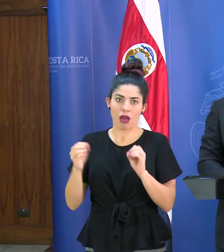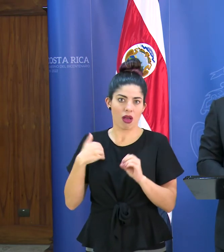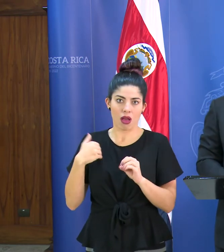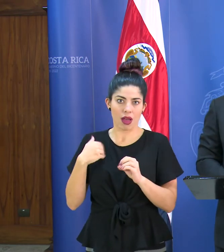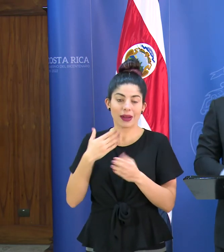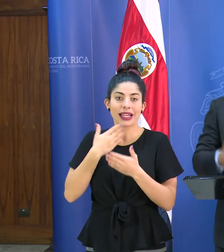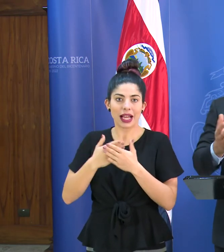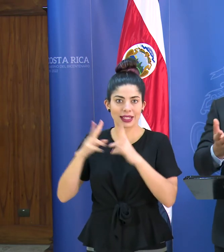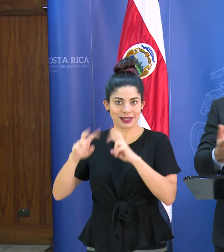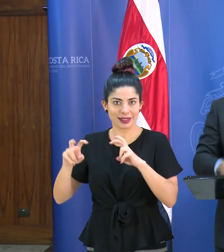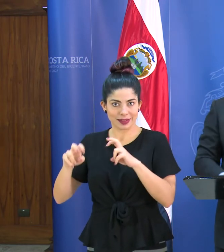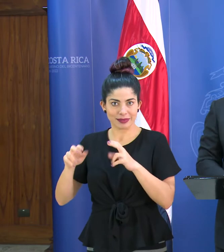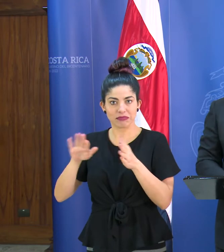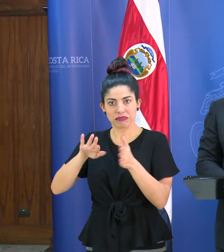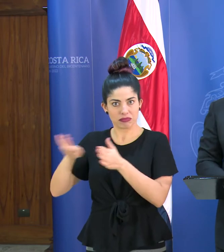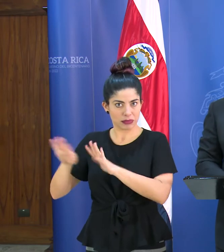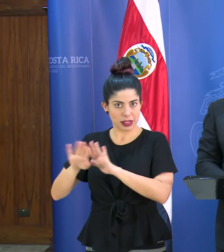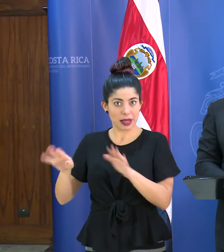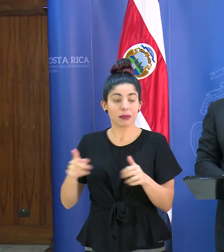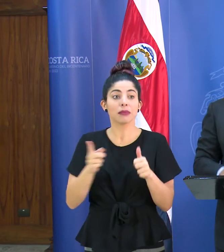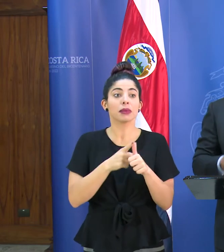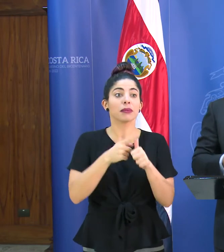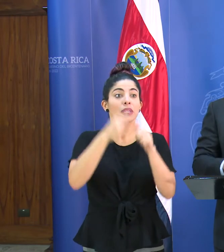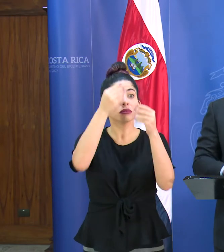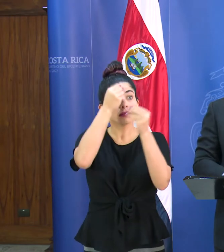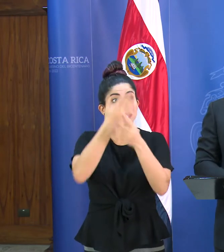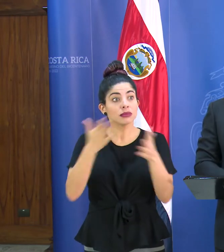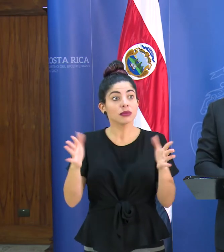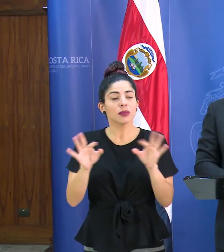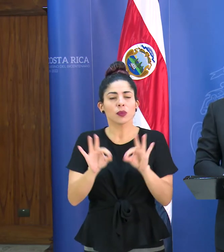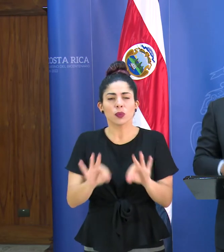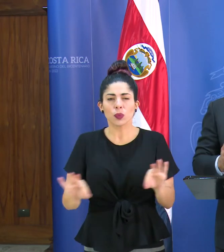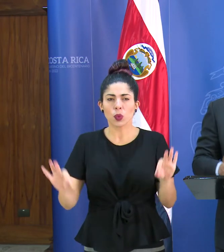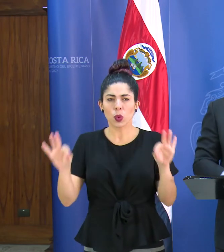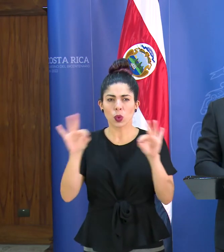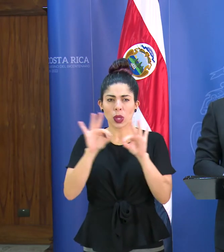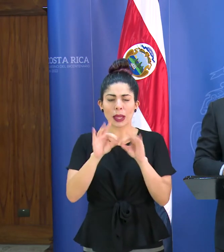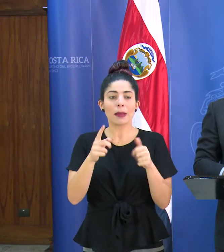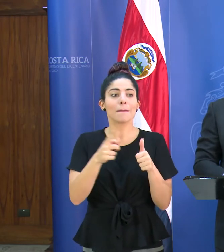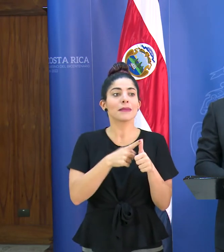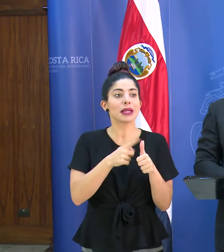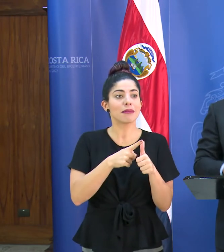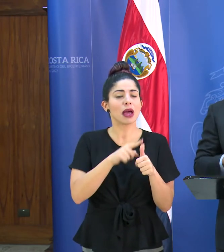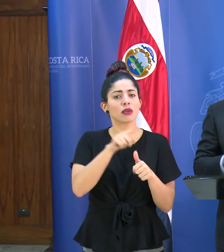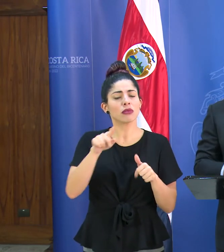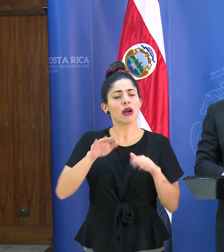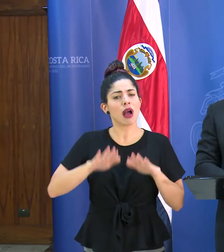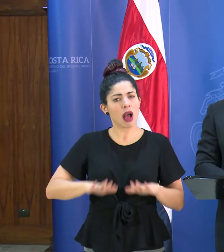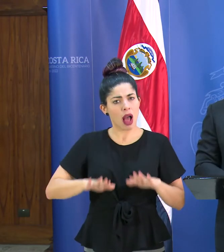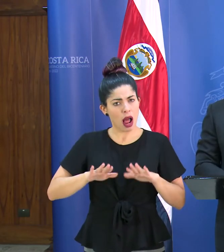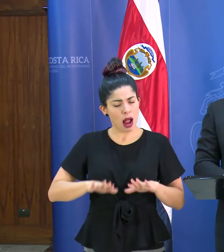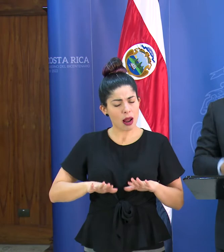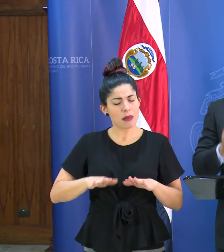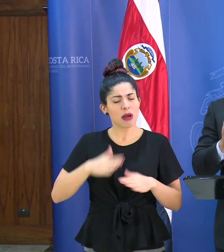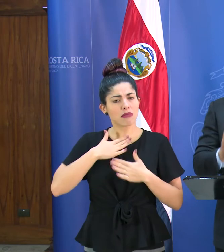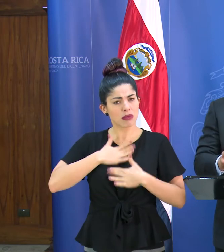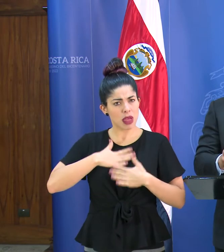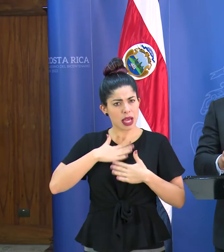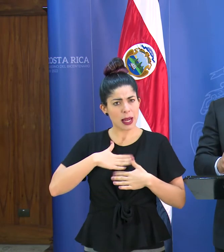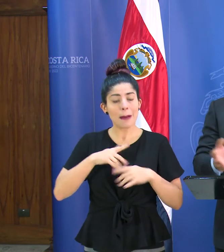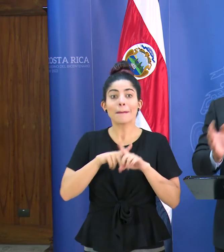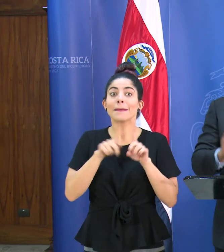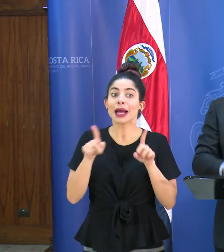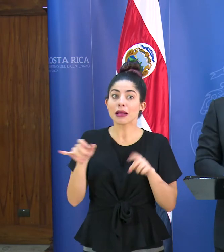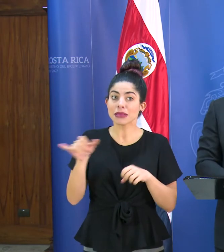El primer mensaje de la ciudadanía que es muy importante, primero es de calma, de serenidad, pero a la